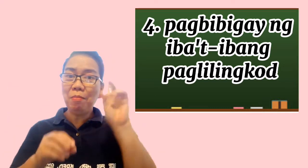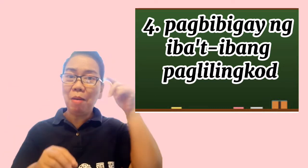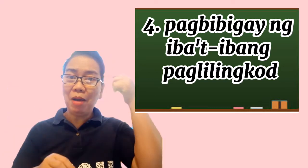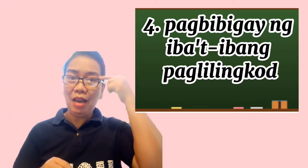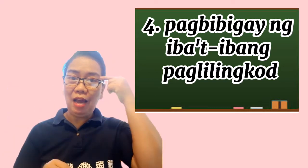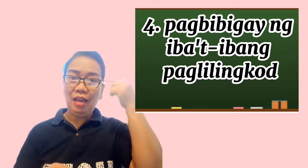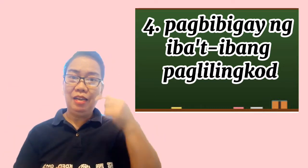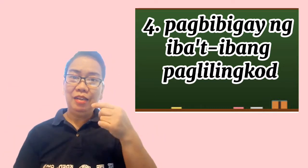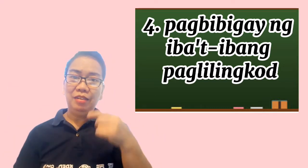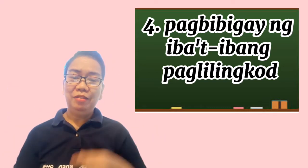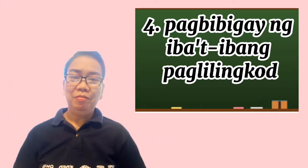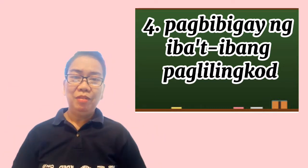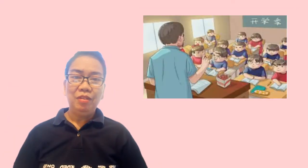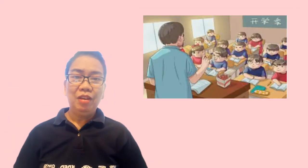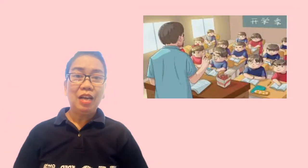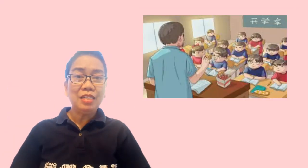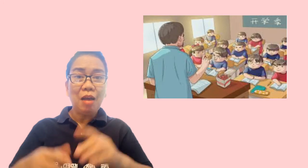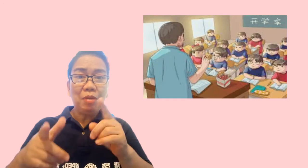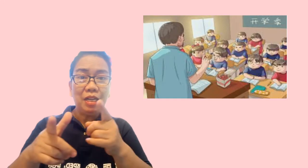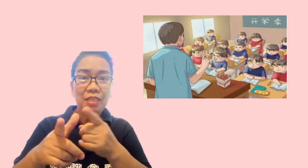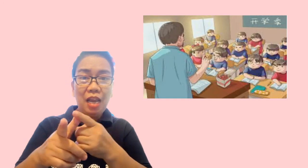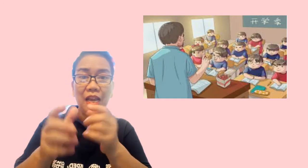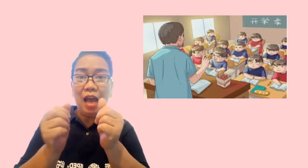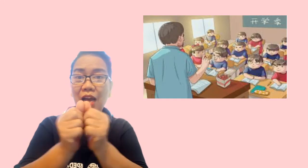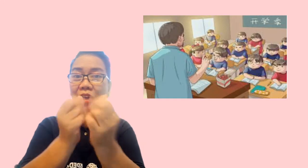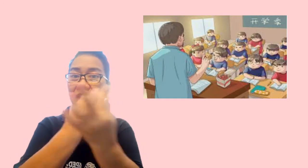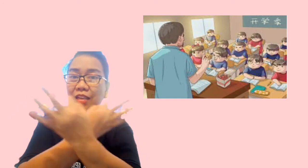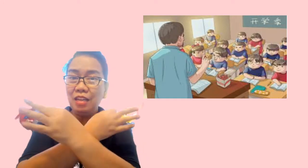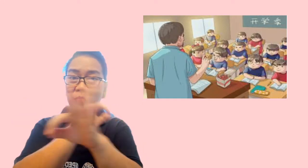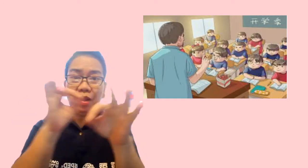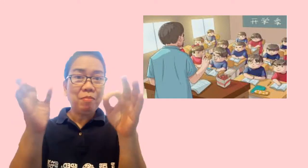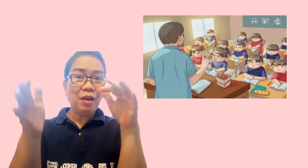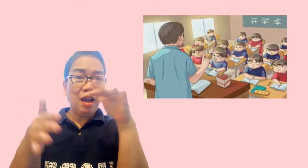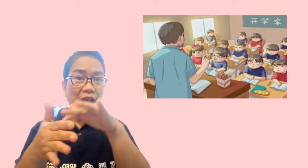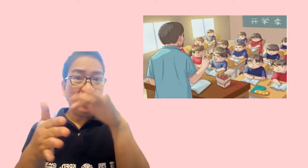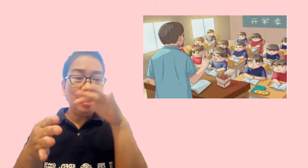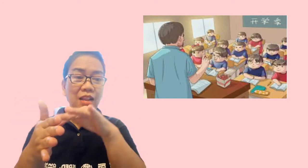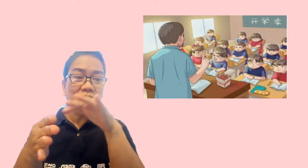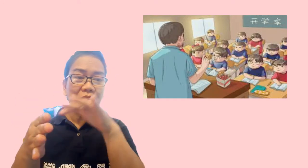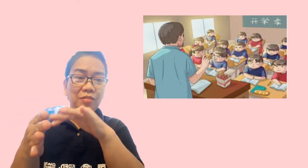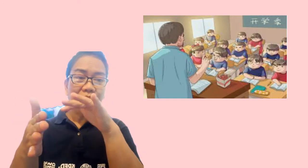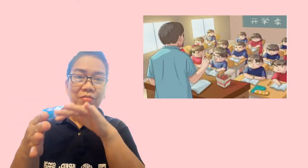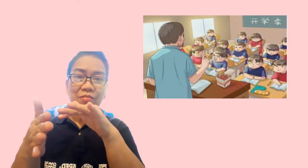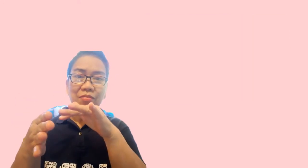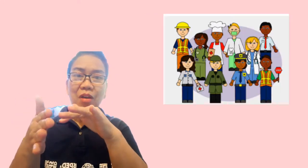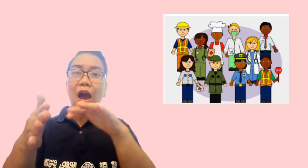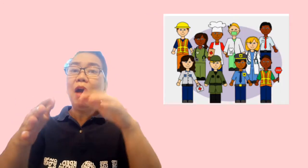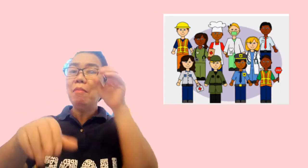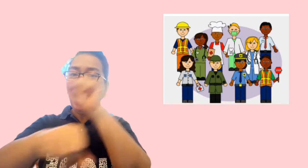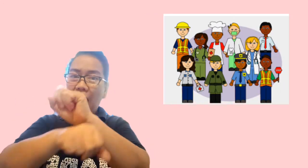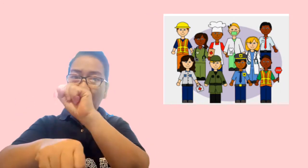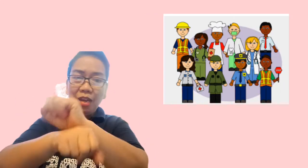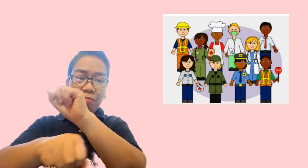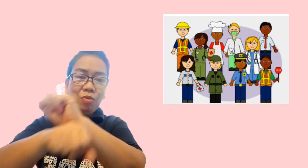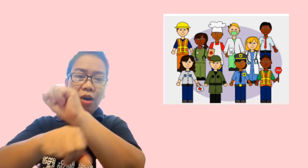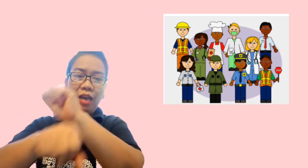pamahalaan. Kasama na dyan ang libreng pag-aaral, ang mga hanap buhay,